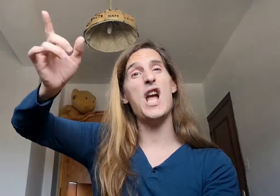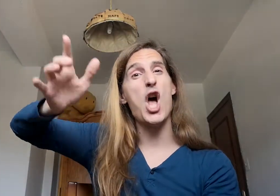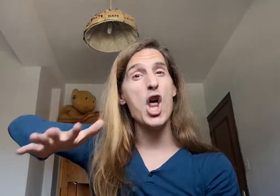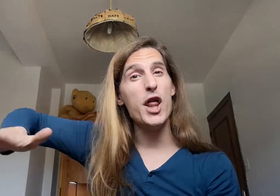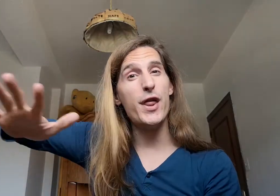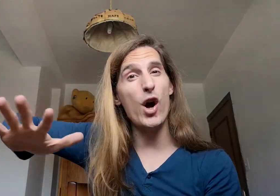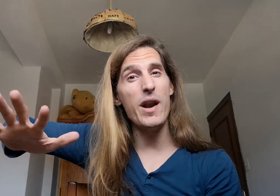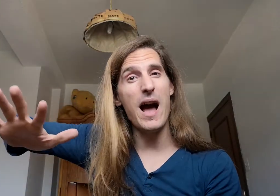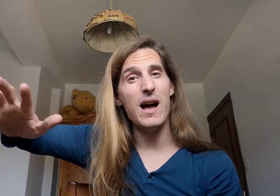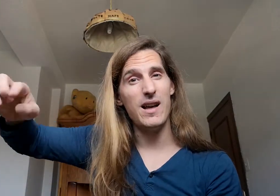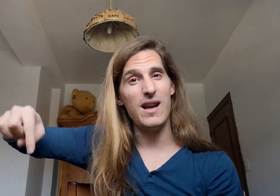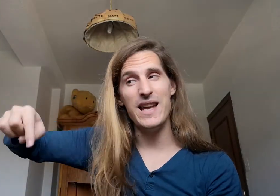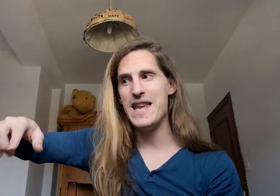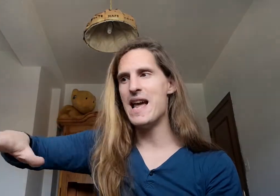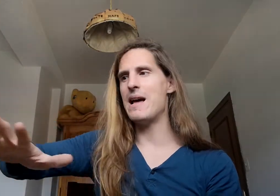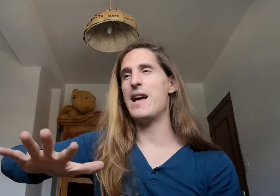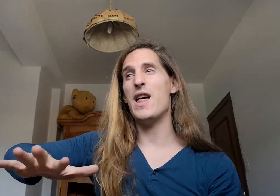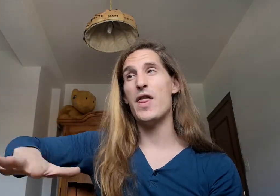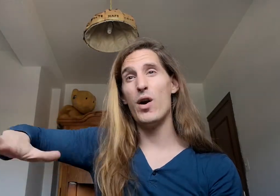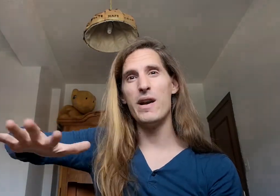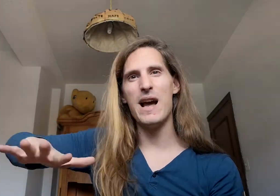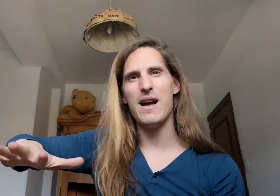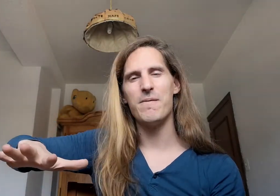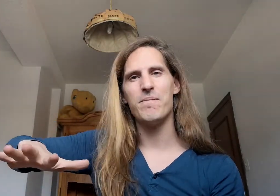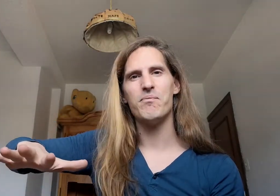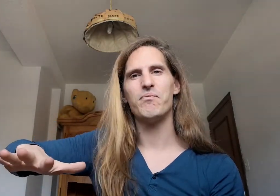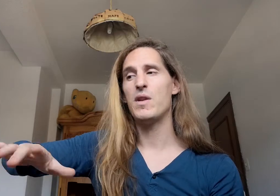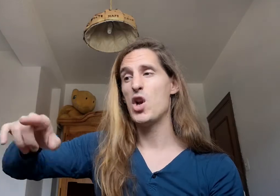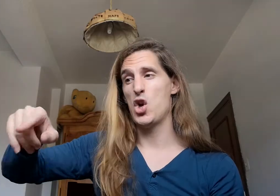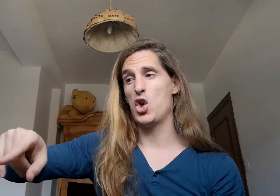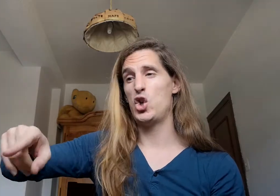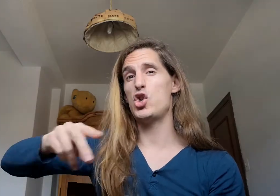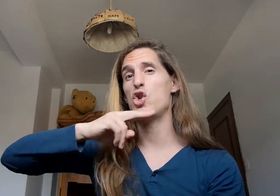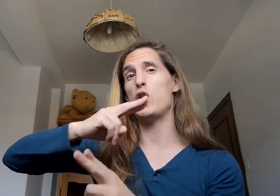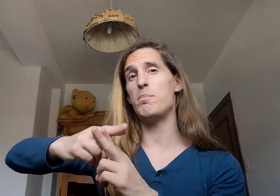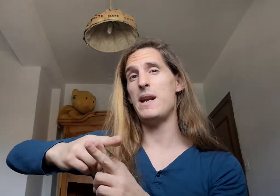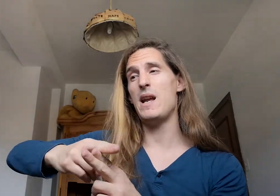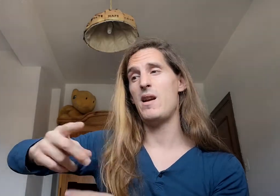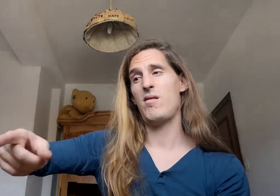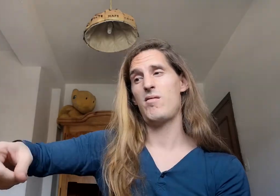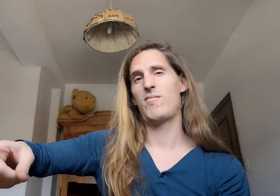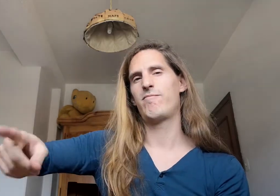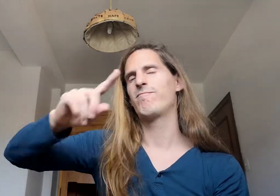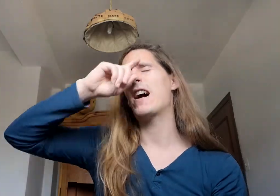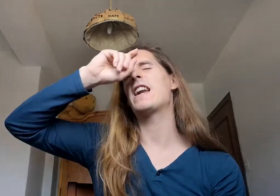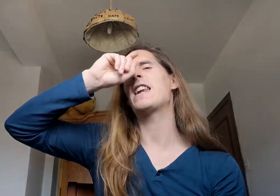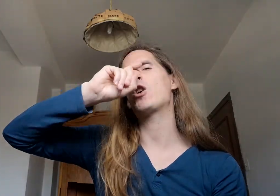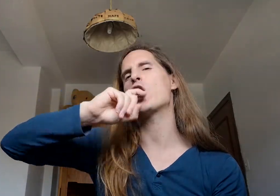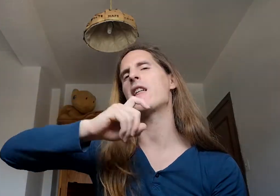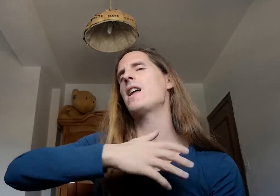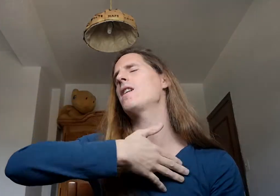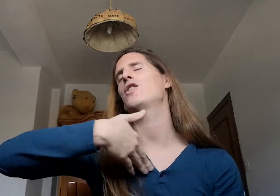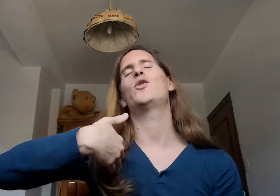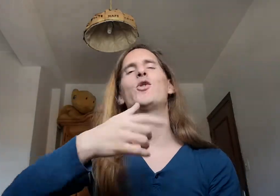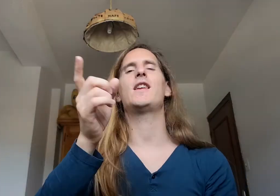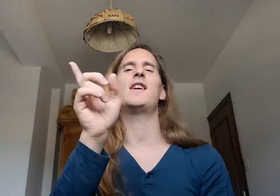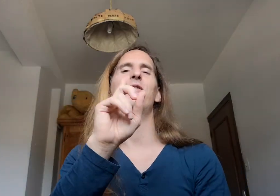Zona Y ya la Zona Yo nombre Recordar No quiero